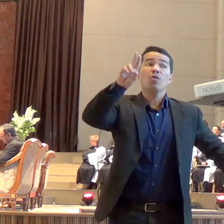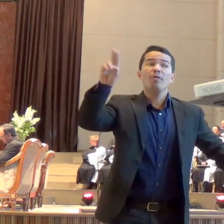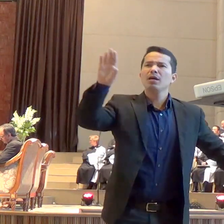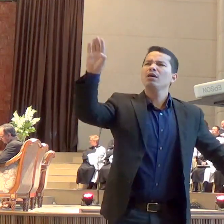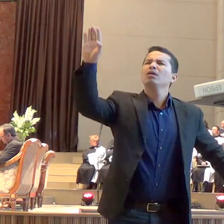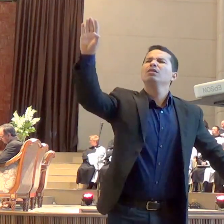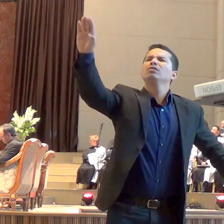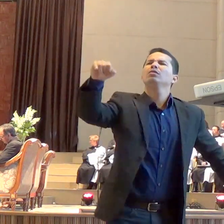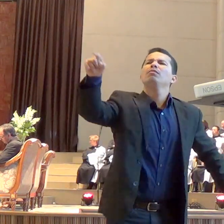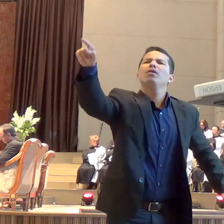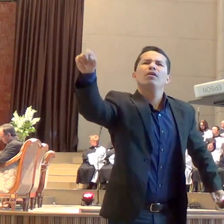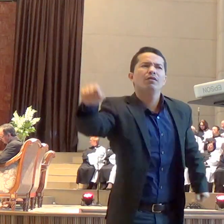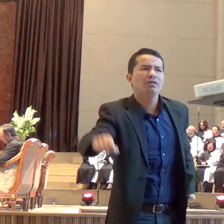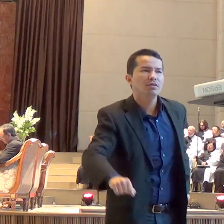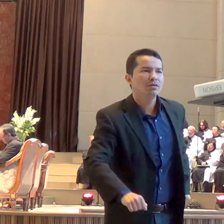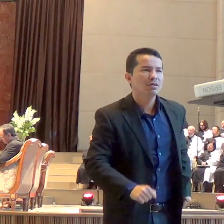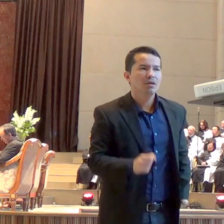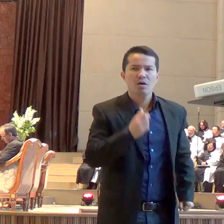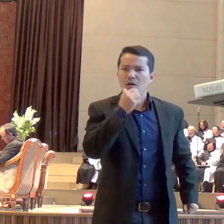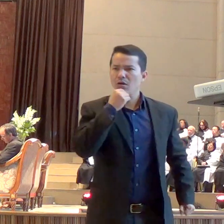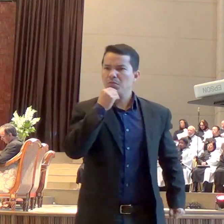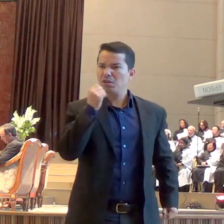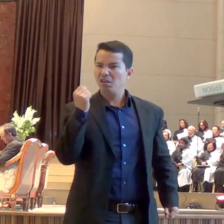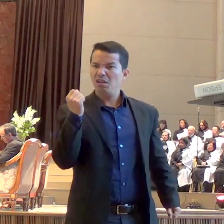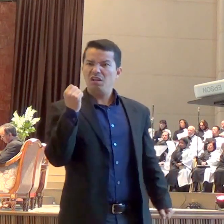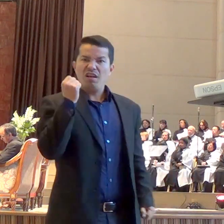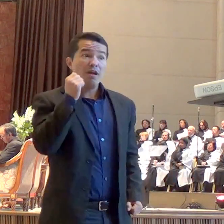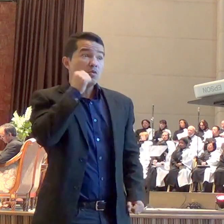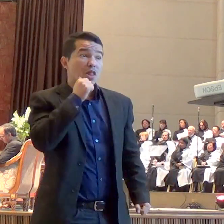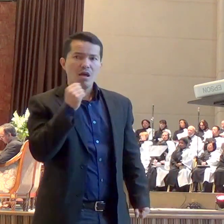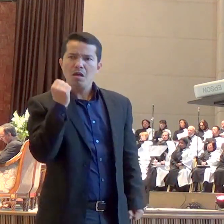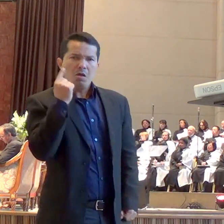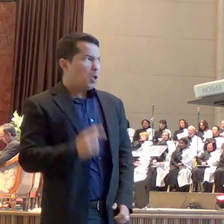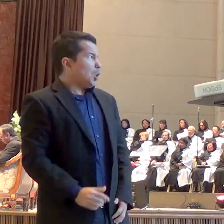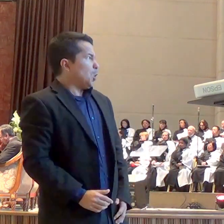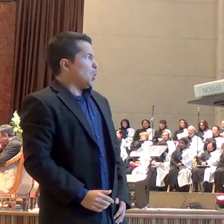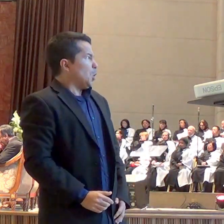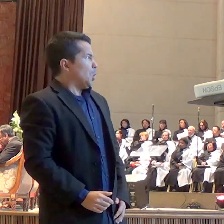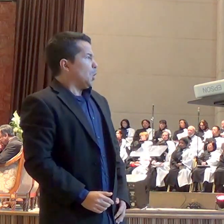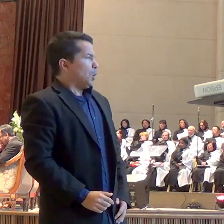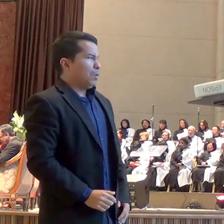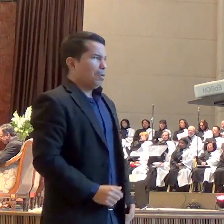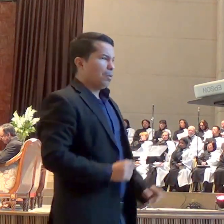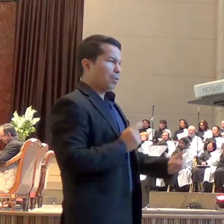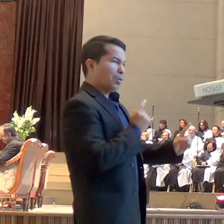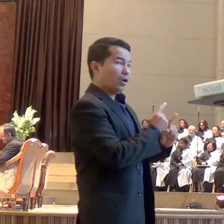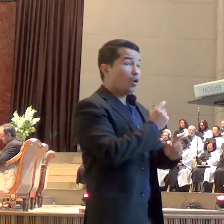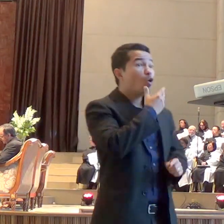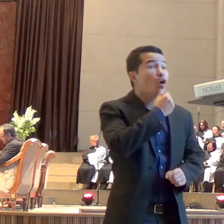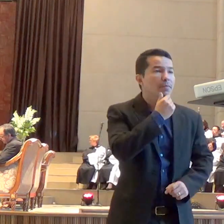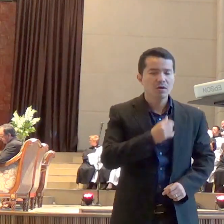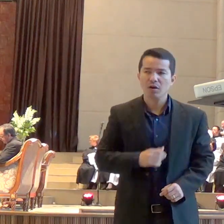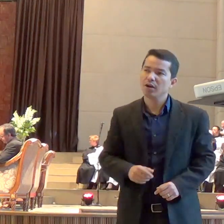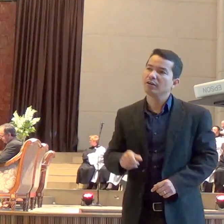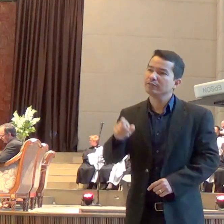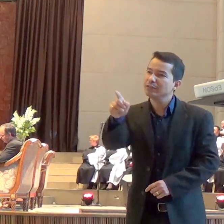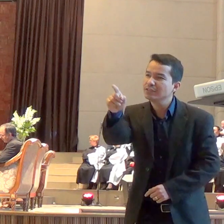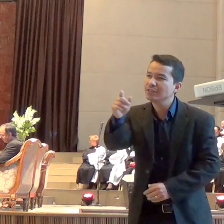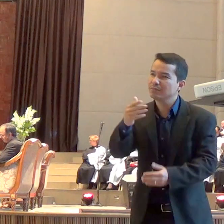assim, ela atendeu e disse, olha, você perdeu esse envelope, estou entregando para você. E ela agradeceu e